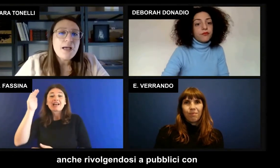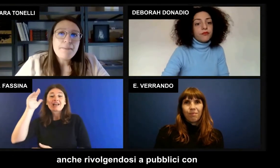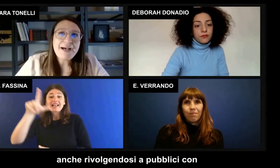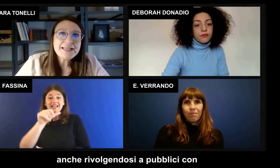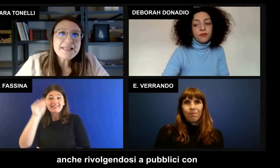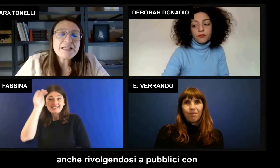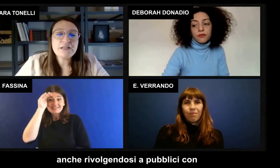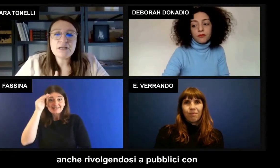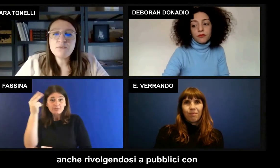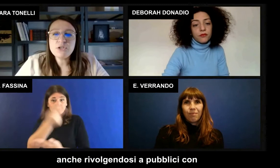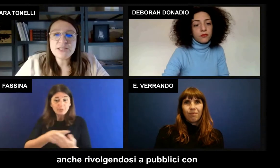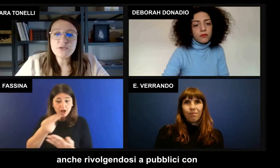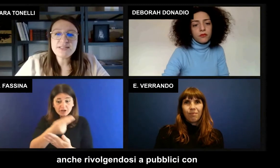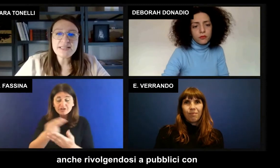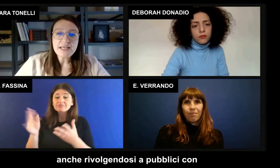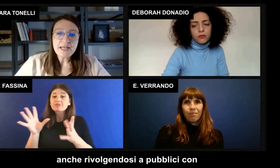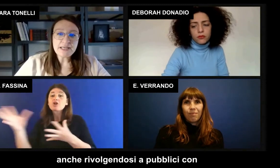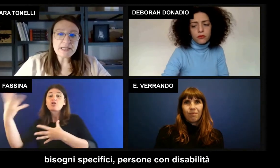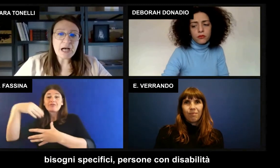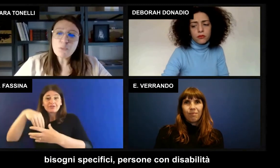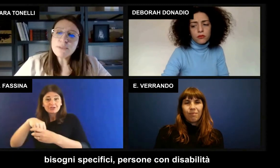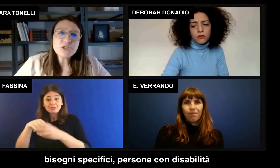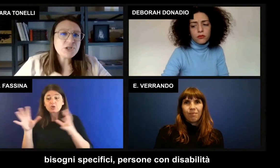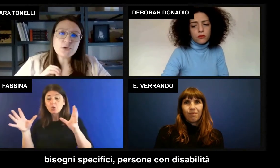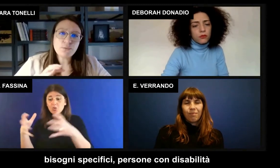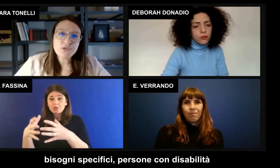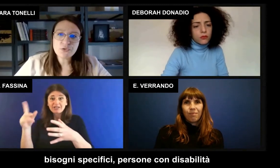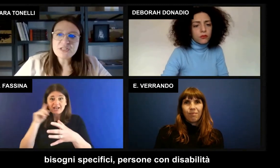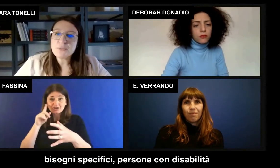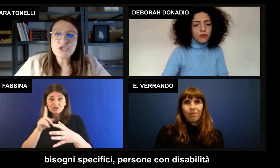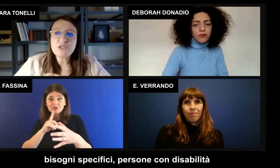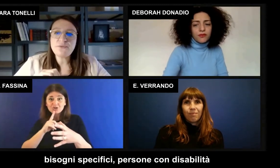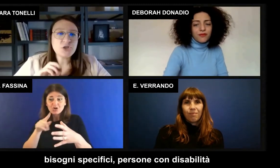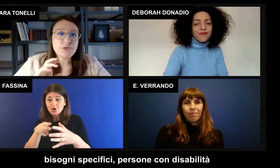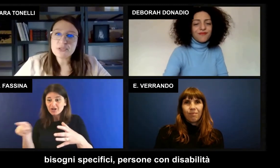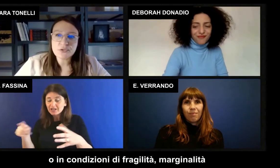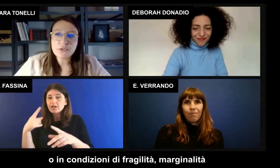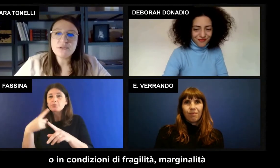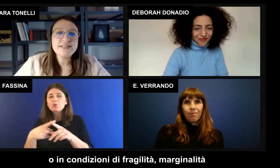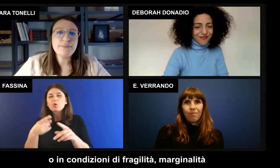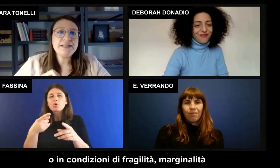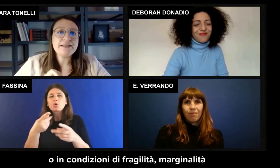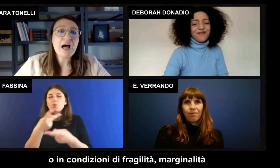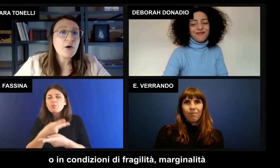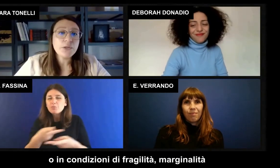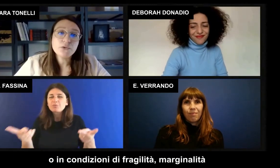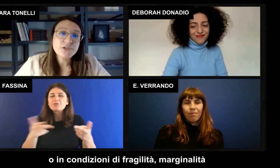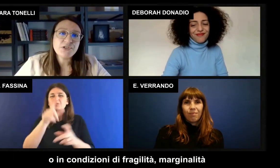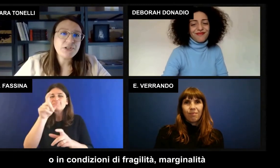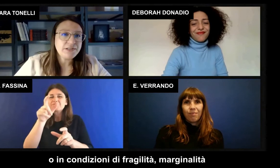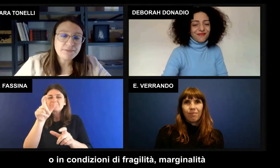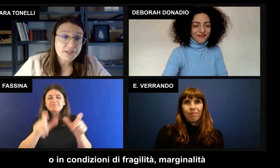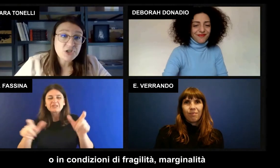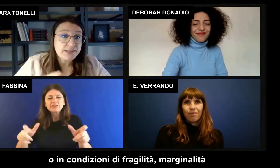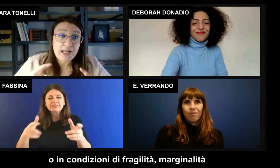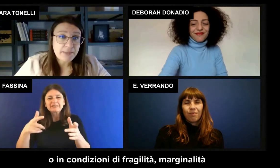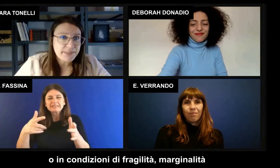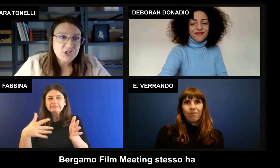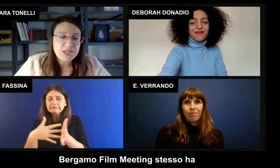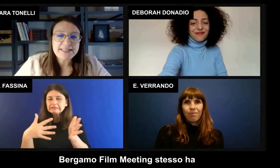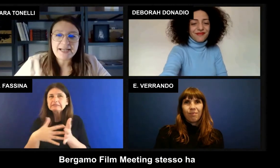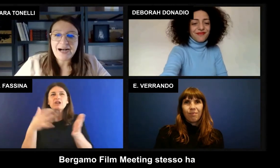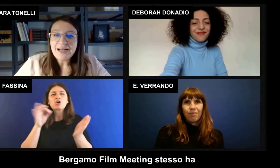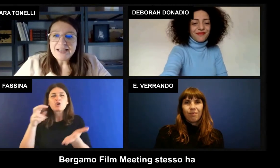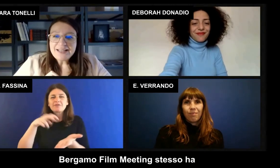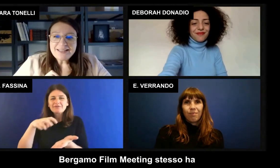sorda ma anche rivolgendosi a pubblici con bisogni specifici persone con disabilità o in condizioni di fragilità,